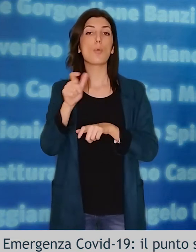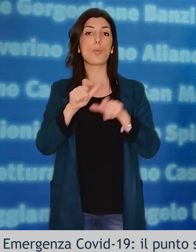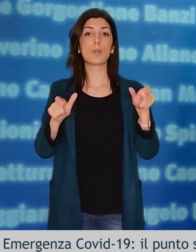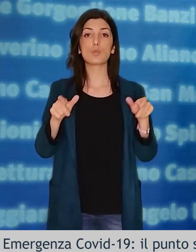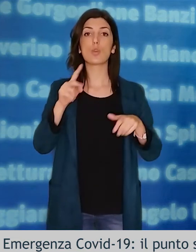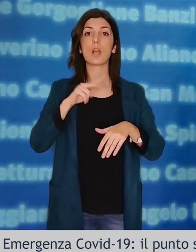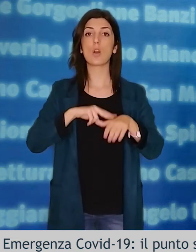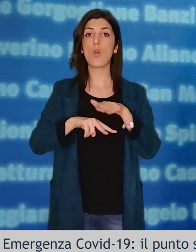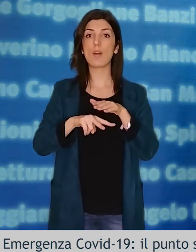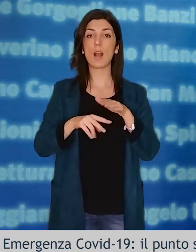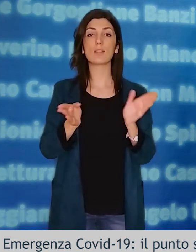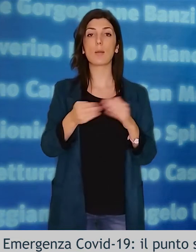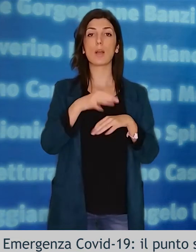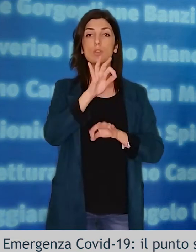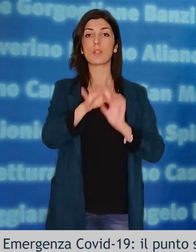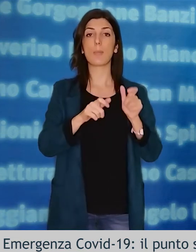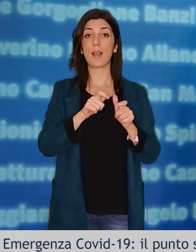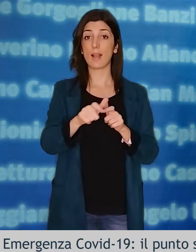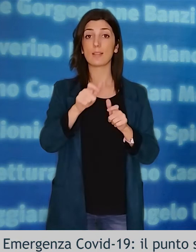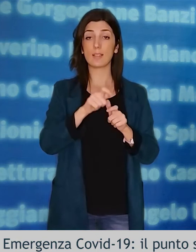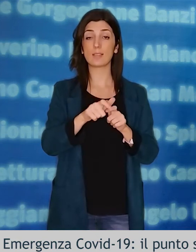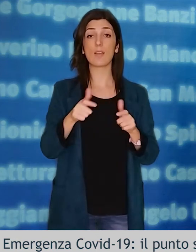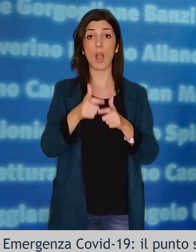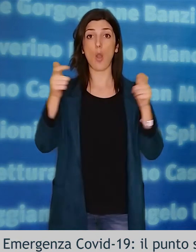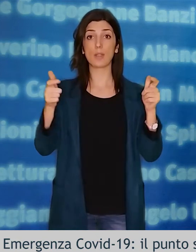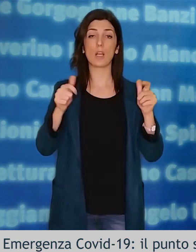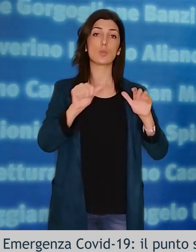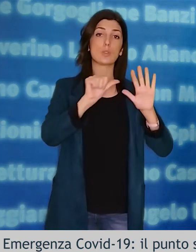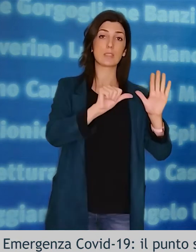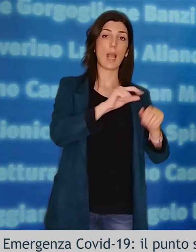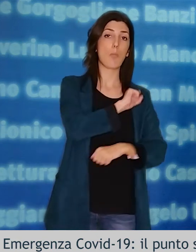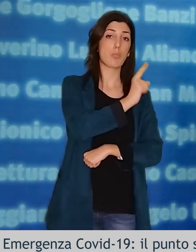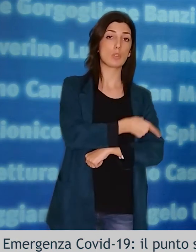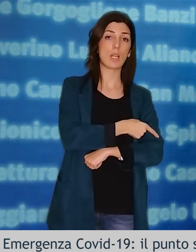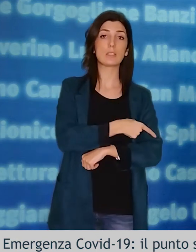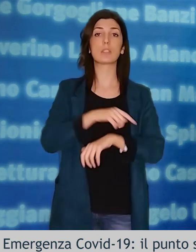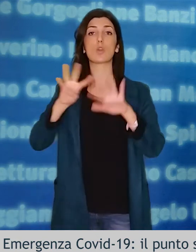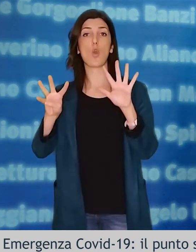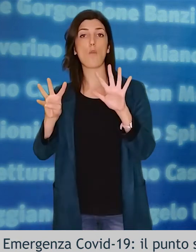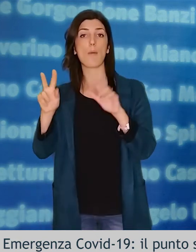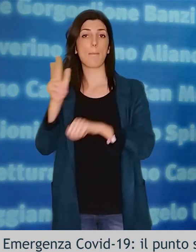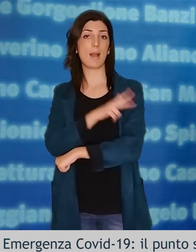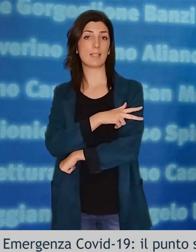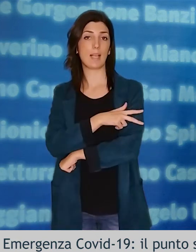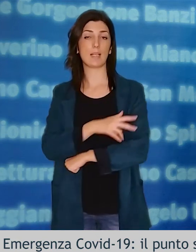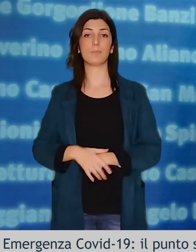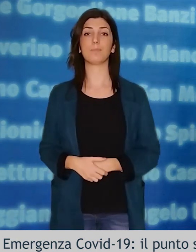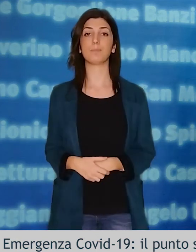reparti di terapia intensiva, rispettivamente 6 a Potenza e 9 a Matera. Non si sono